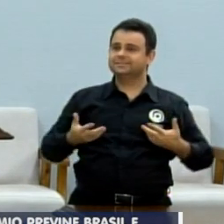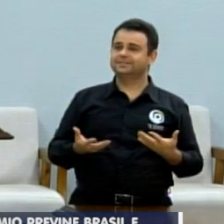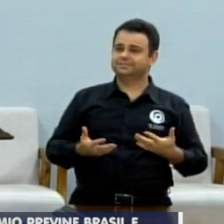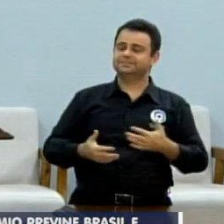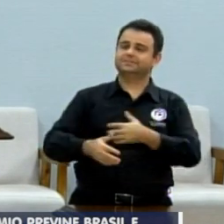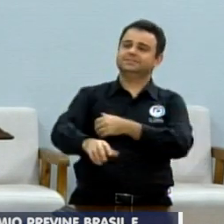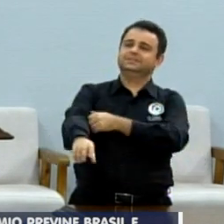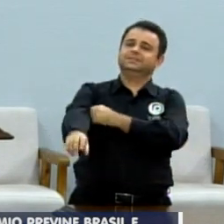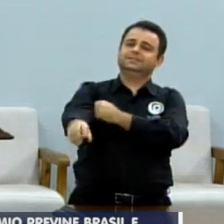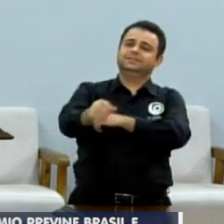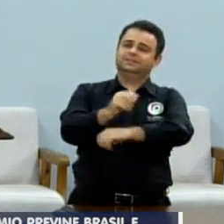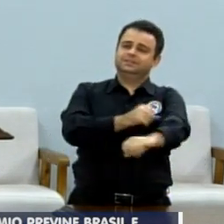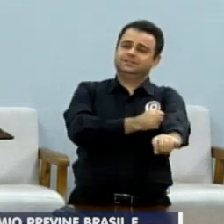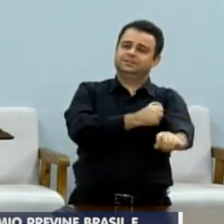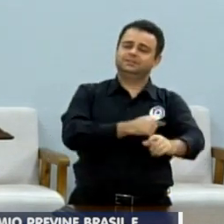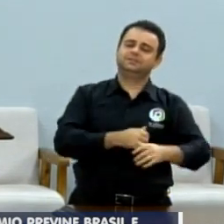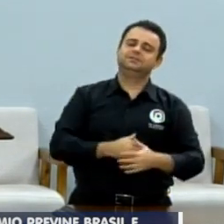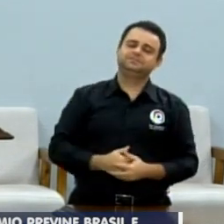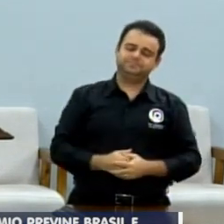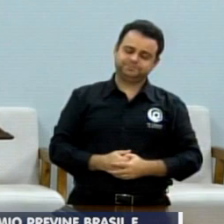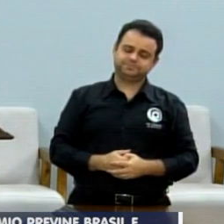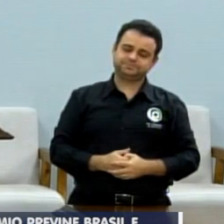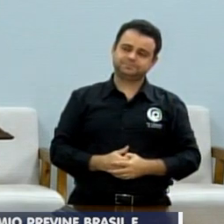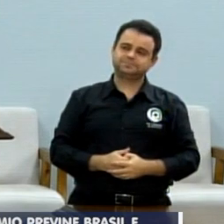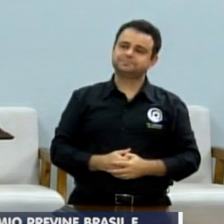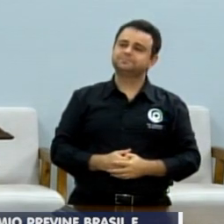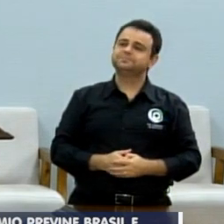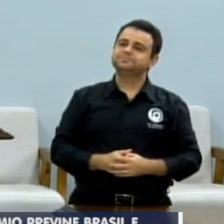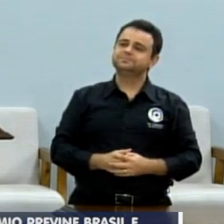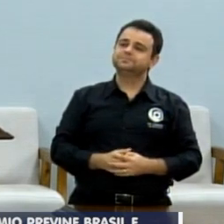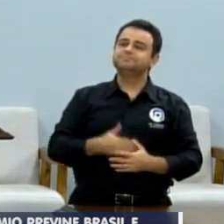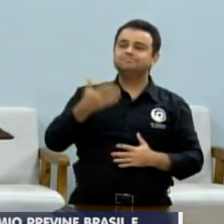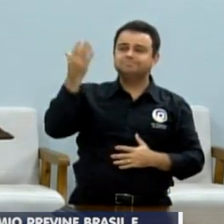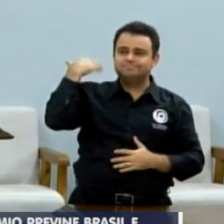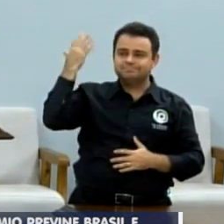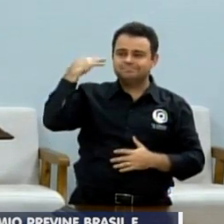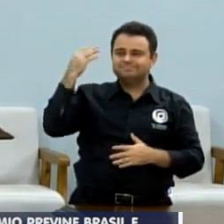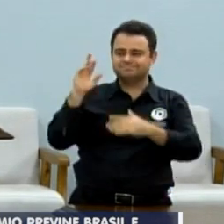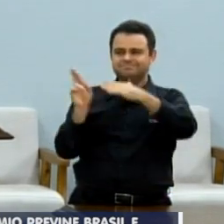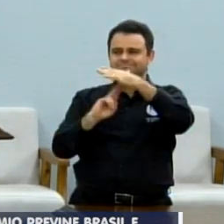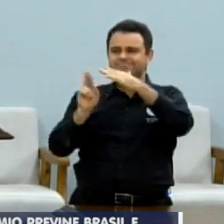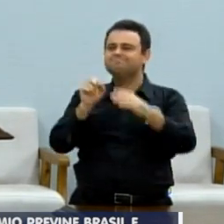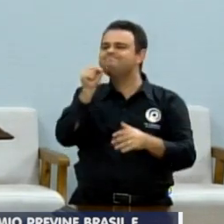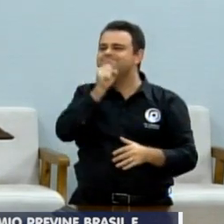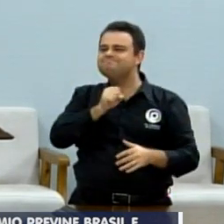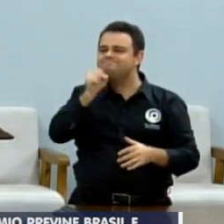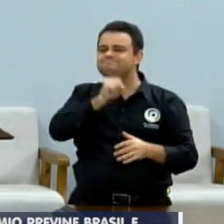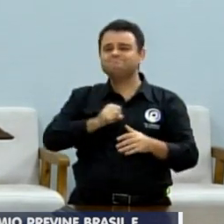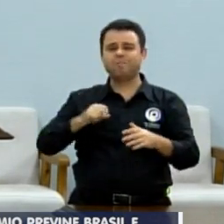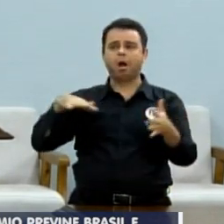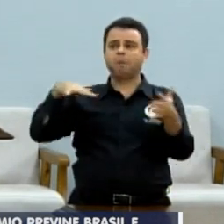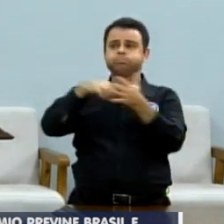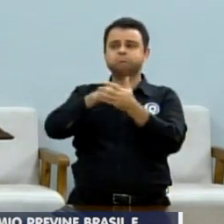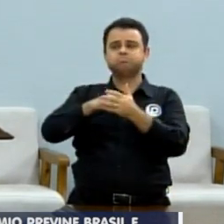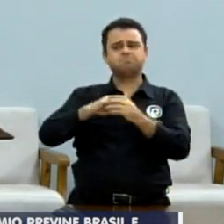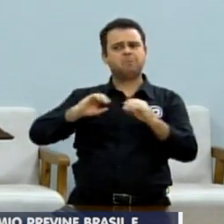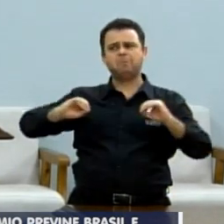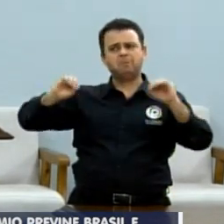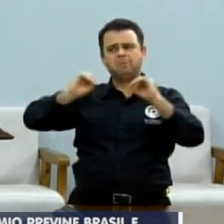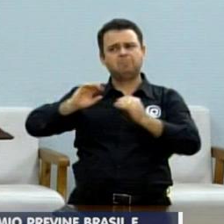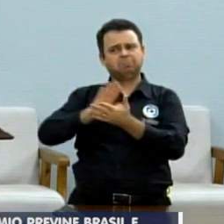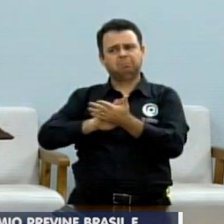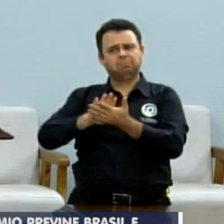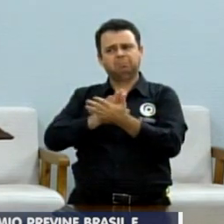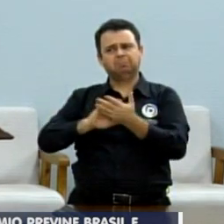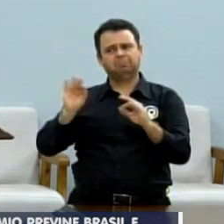a antiga rodoviária, gente não tinha esse tipo de acidente. Eu não